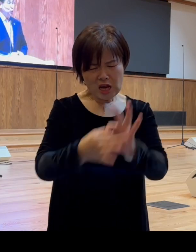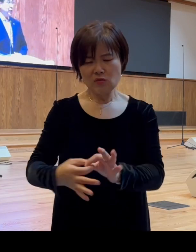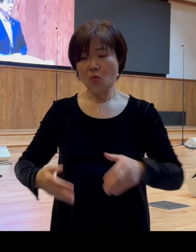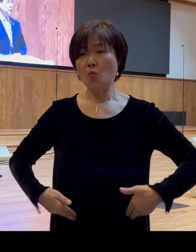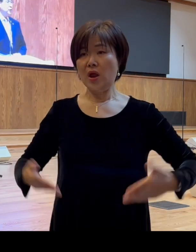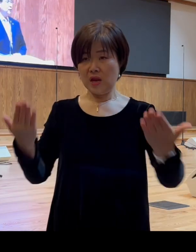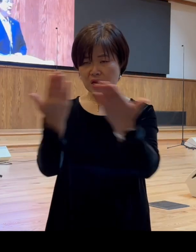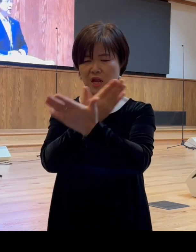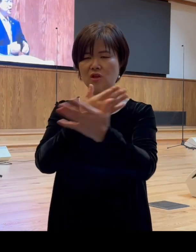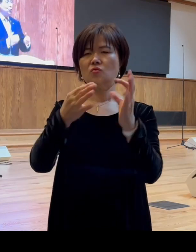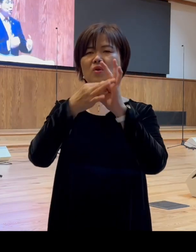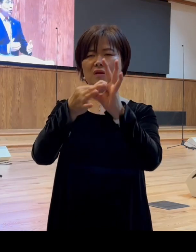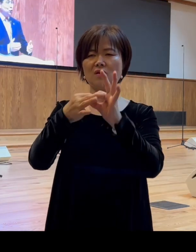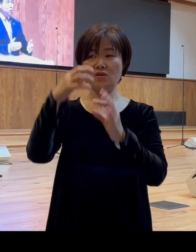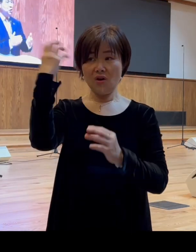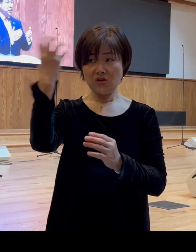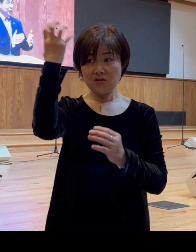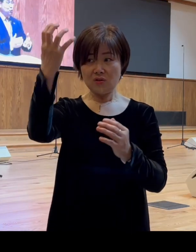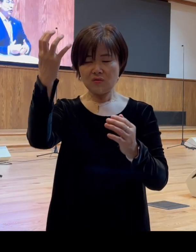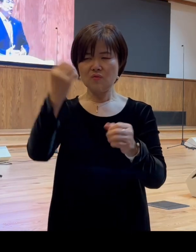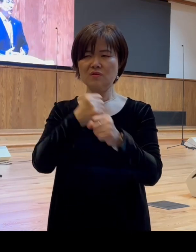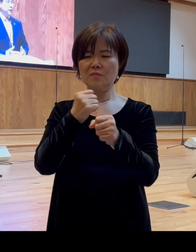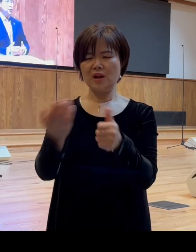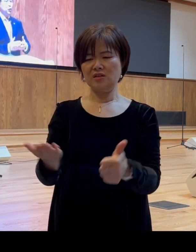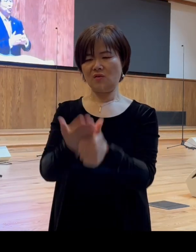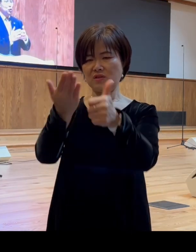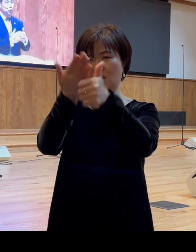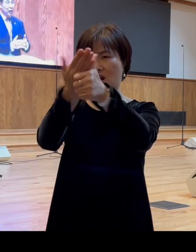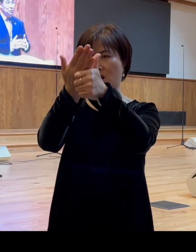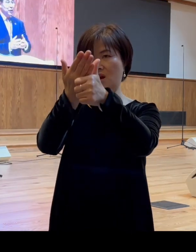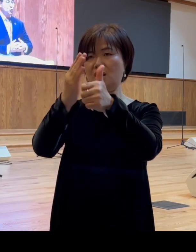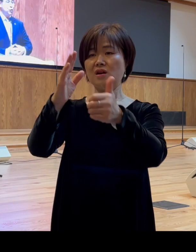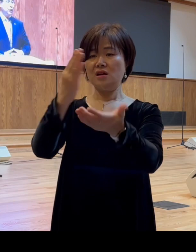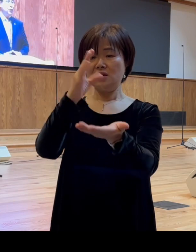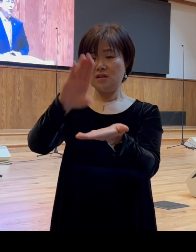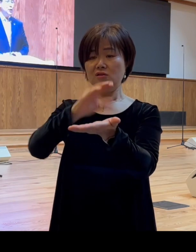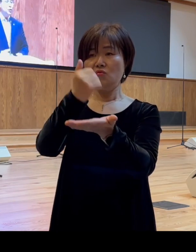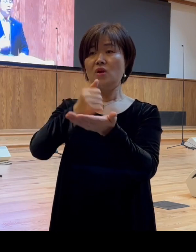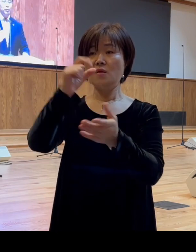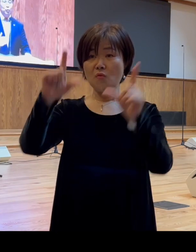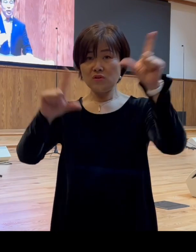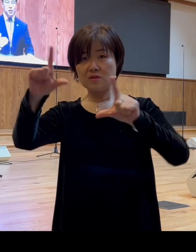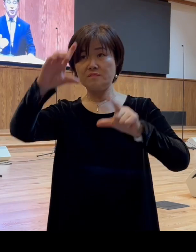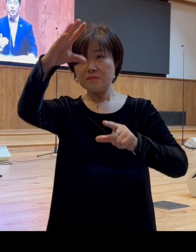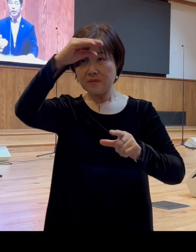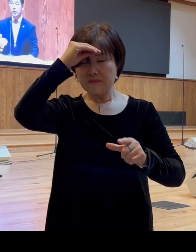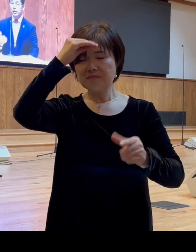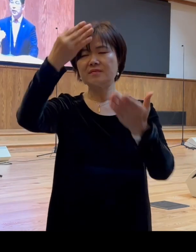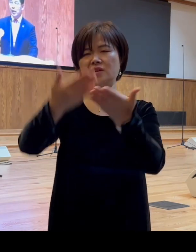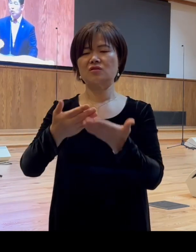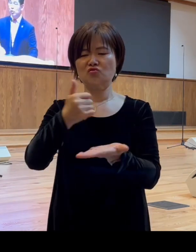영적으로 성장할 수 있고요 그리스도의 모습을 닮아갈 수 있고 주님이 원하신 그 길을 갈 수 있습니다